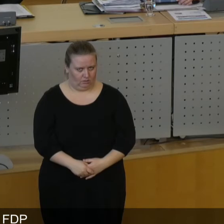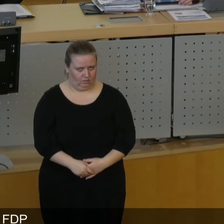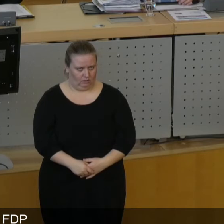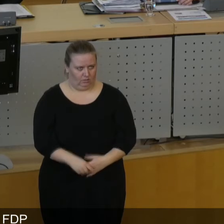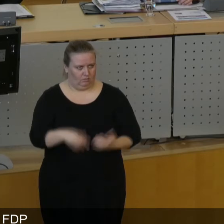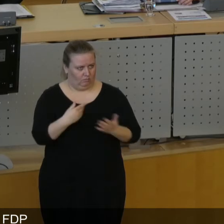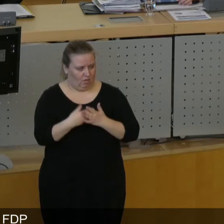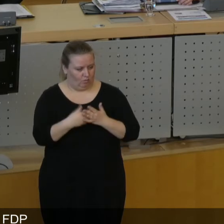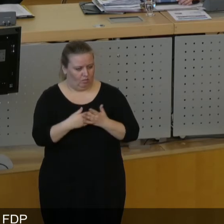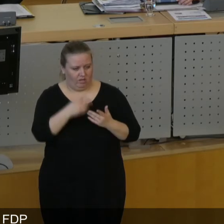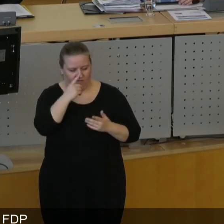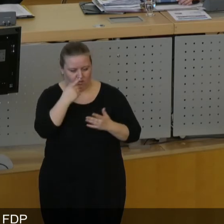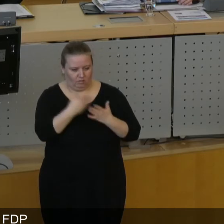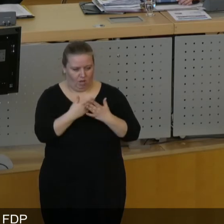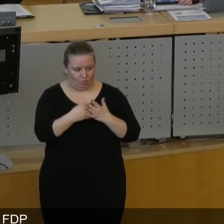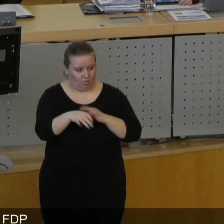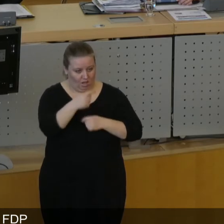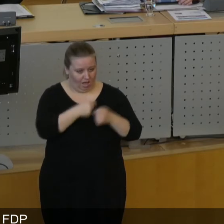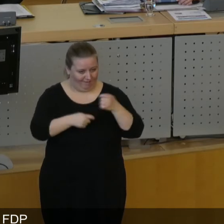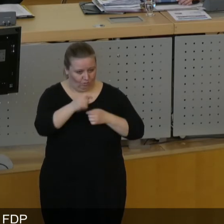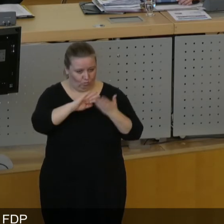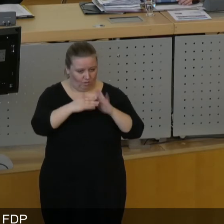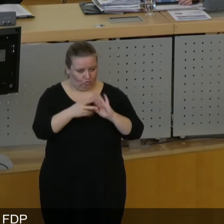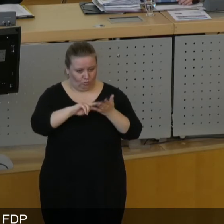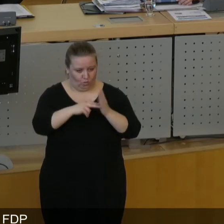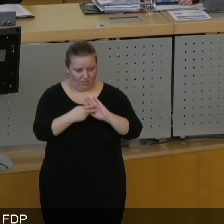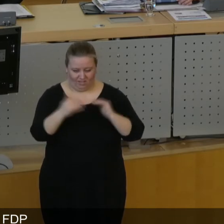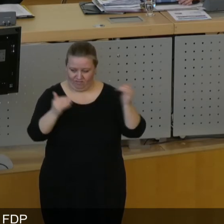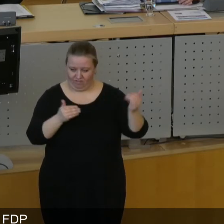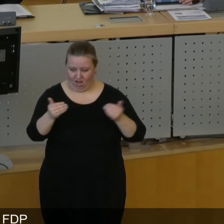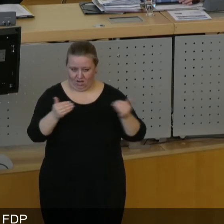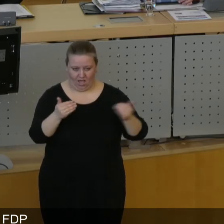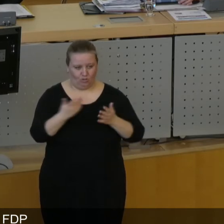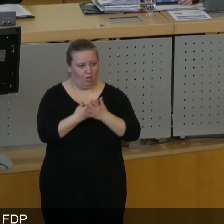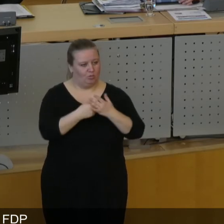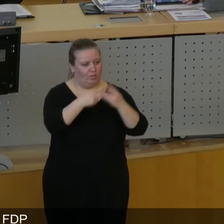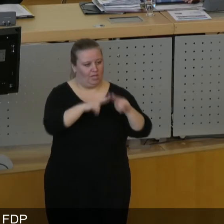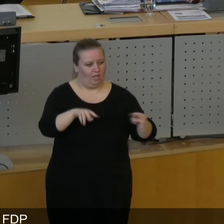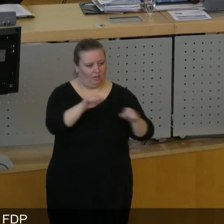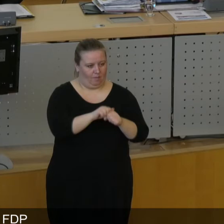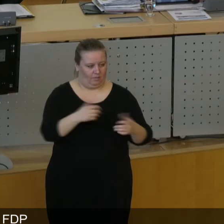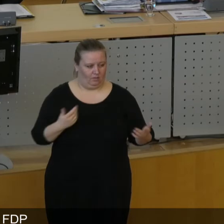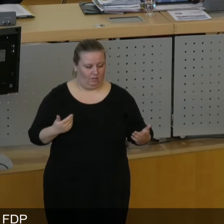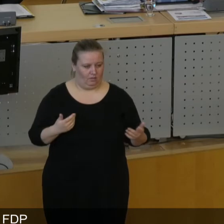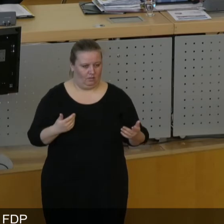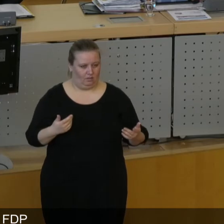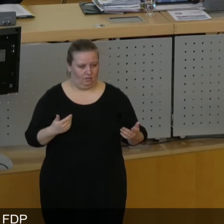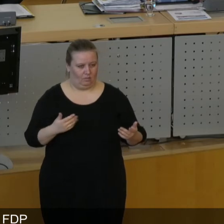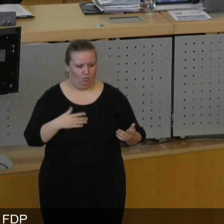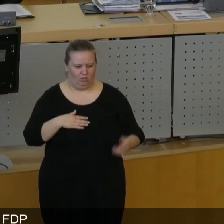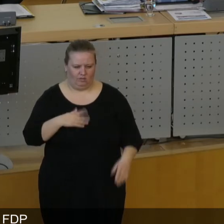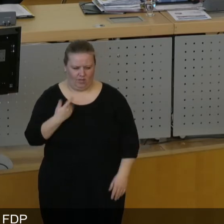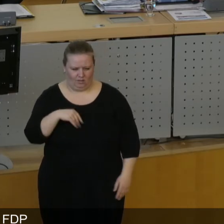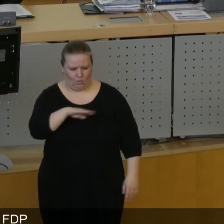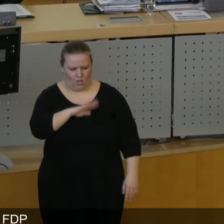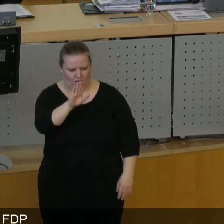wenn man das Handeln, das Sie an den Tag legen, in der praktischen Politik vergleicht mit den hehren Ansprüchen. Herr Kollege Lichty, wenn ich Sie